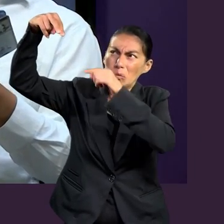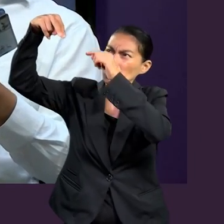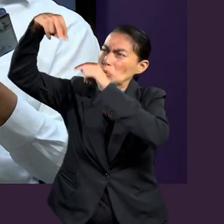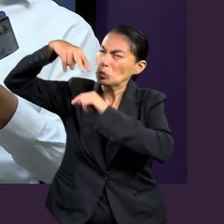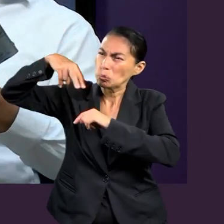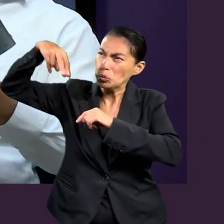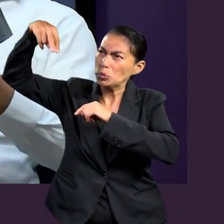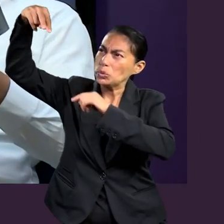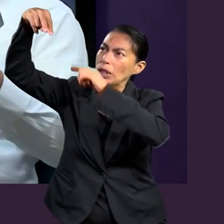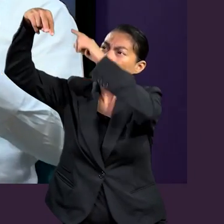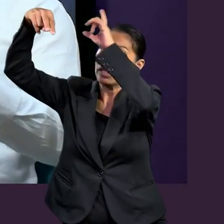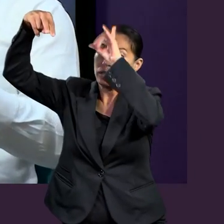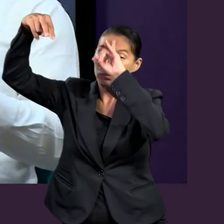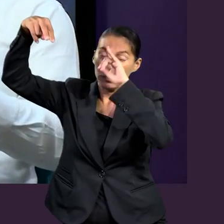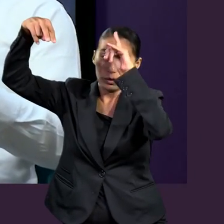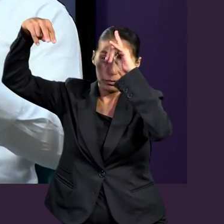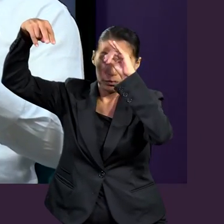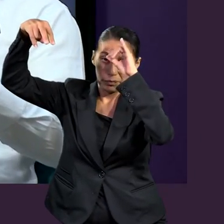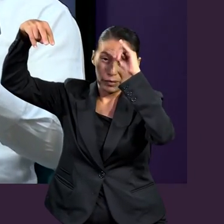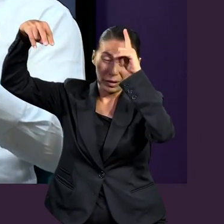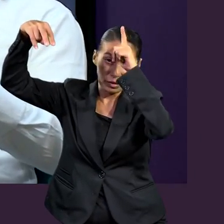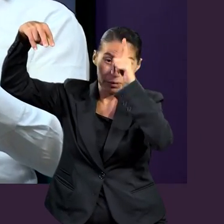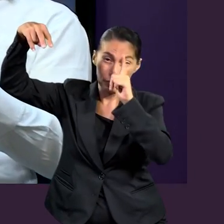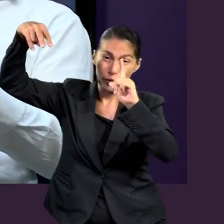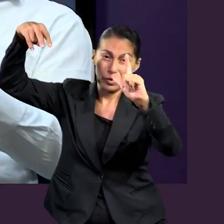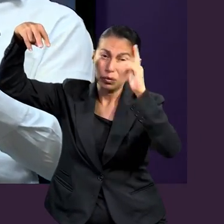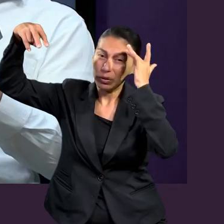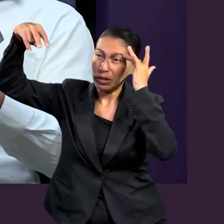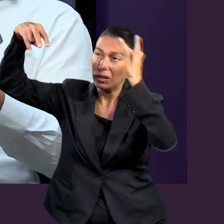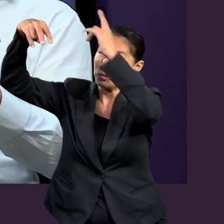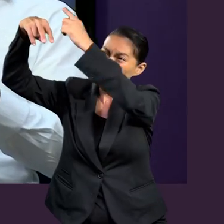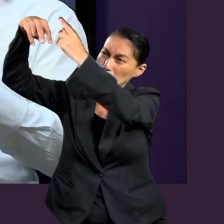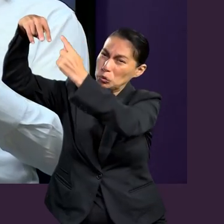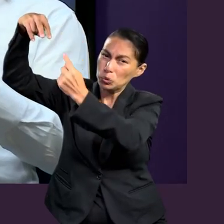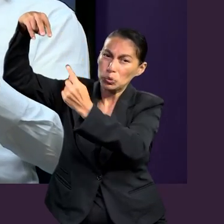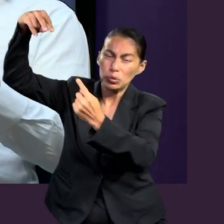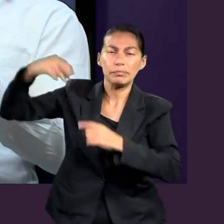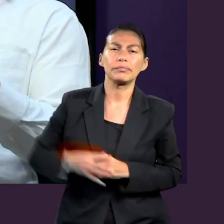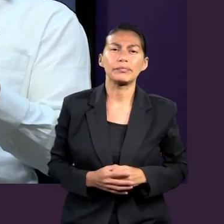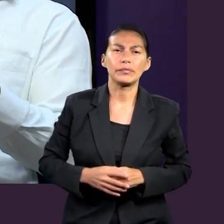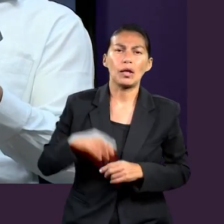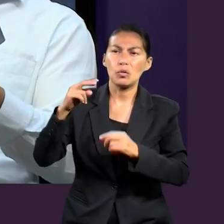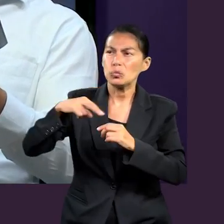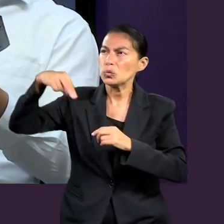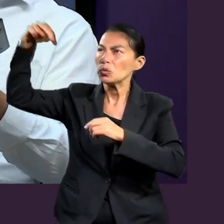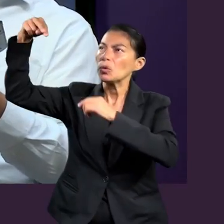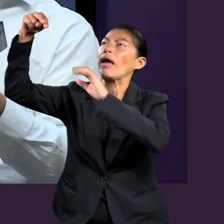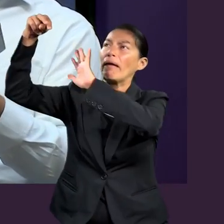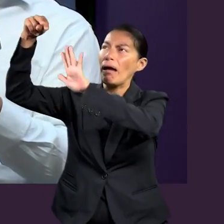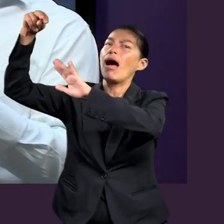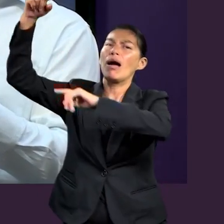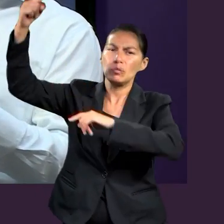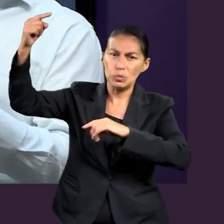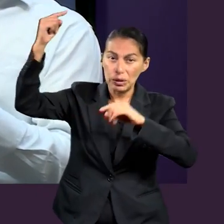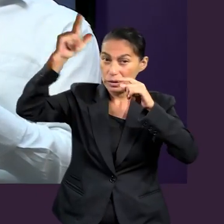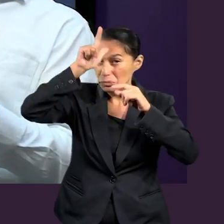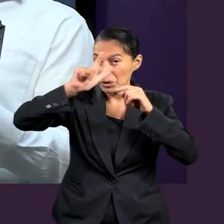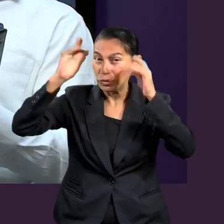otra persona de la Deidad que cumple una tarea diferente, pero que contribuye al plan de salvación. Y eso